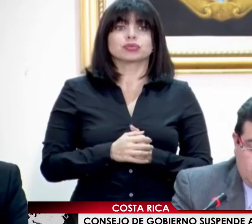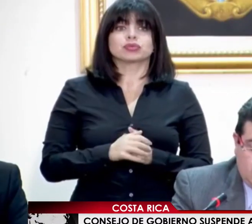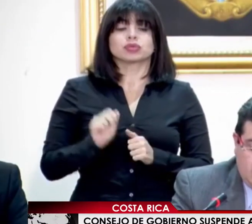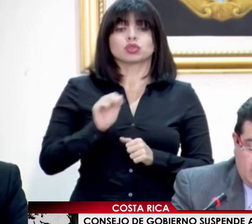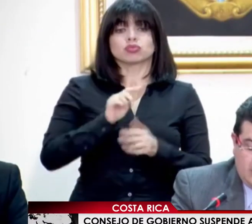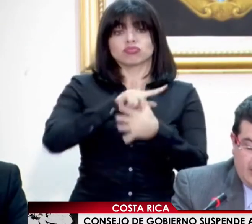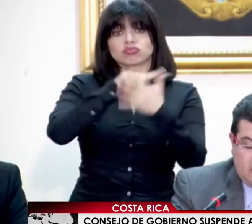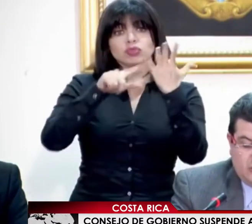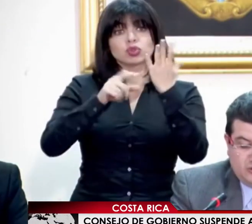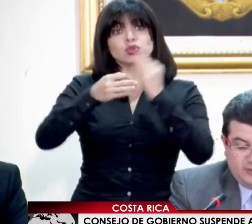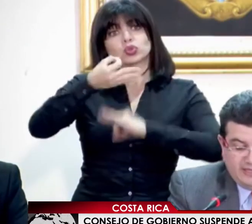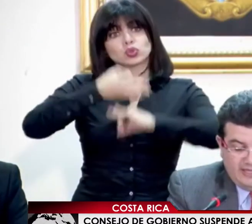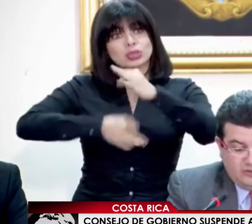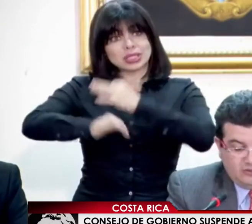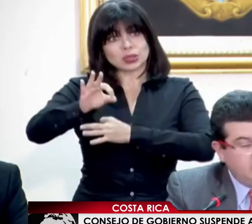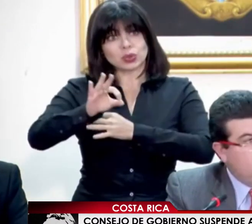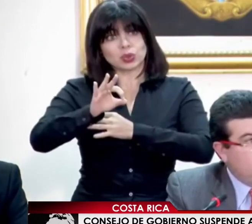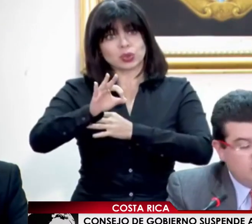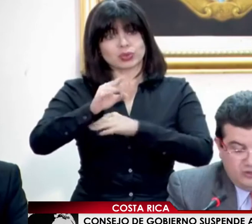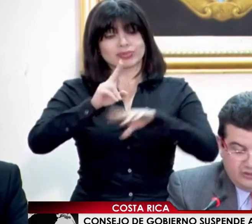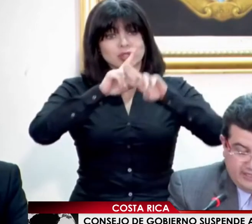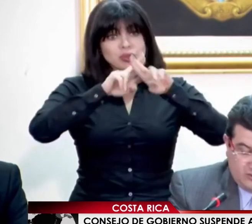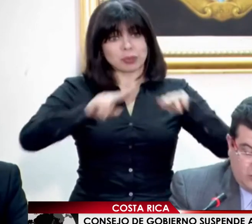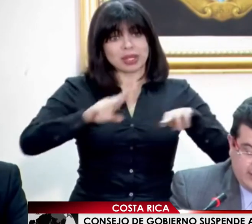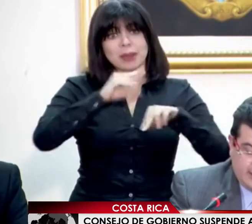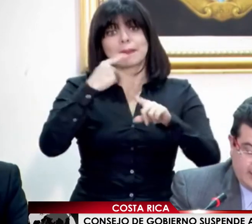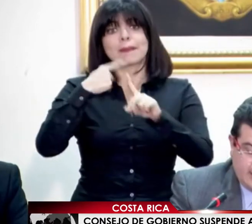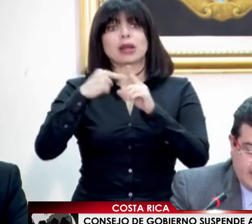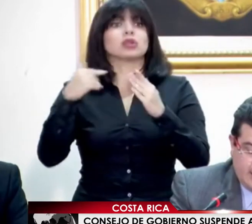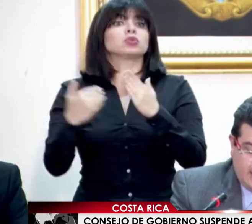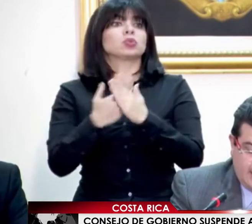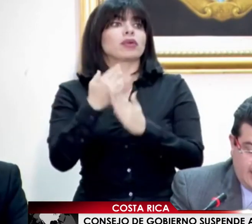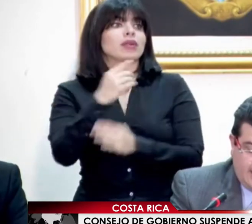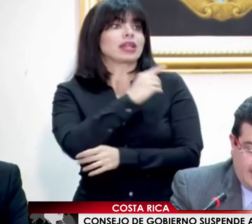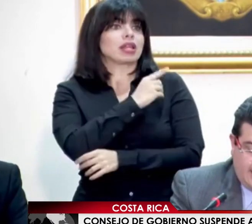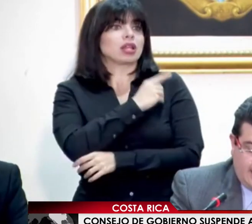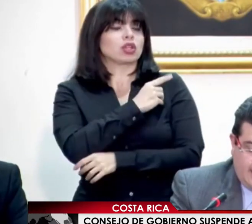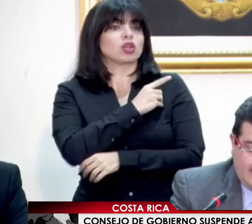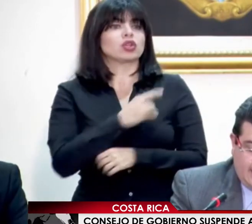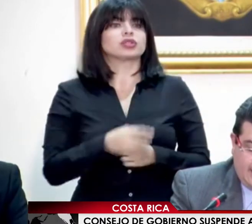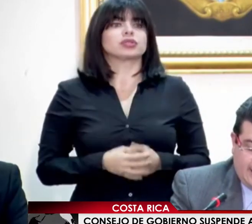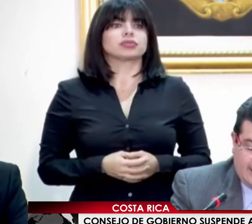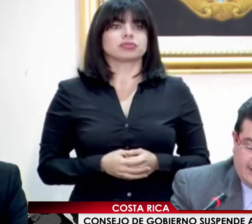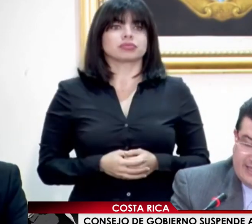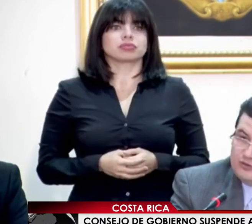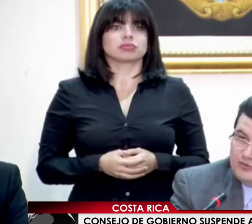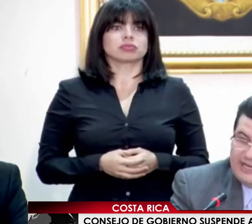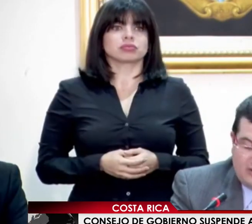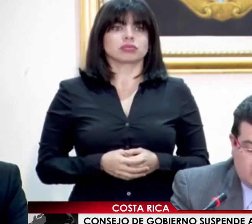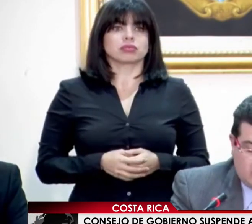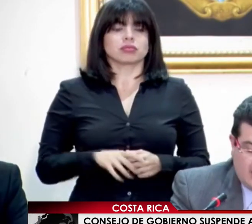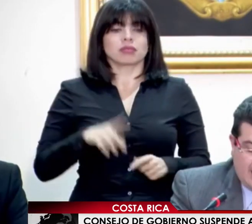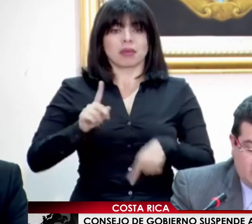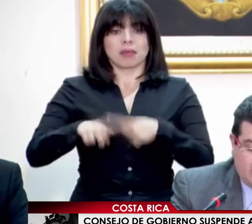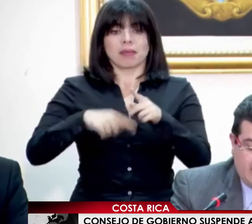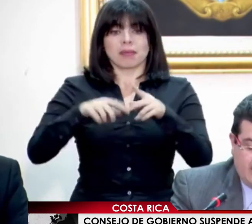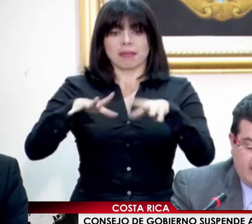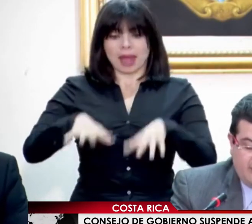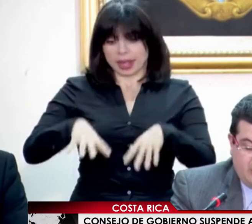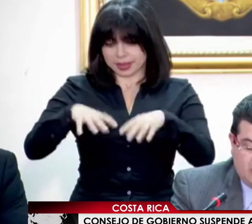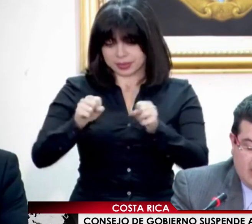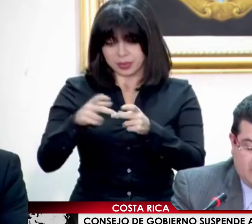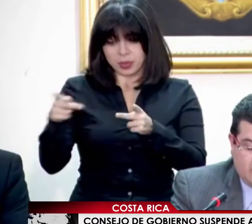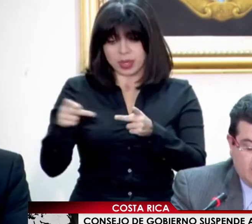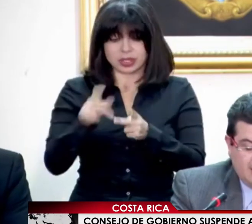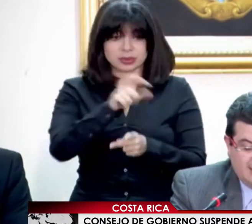de los suspendidos y los nuevos directores que asumirían los cargos de quienes